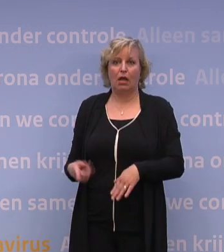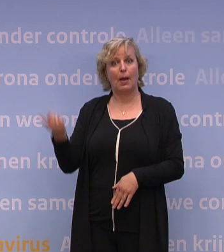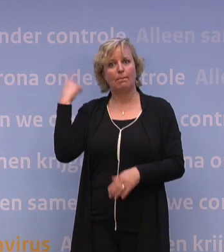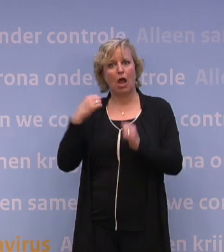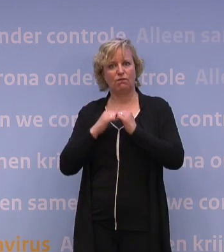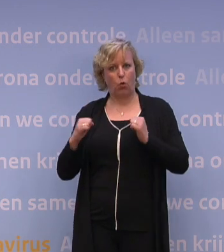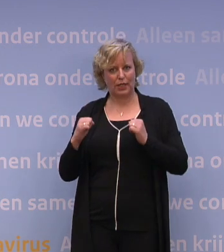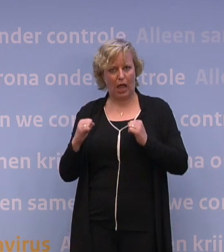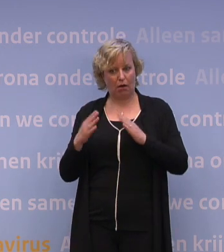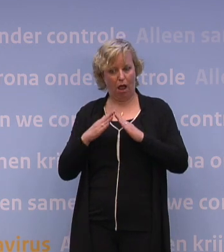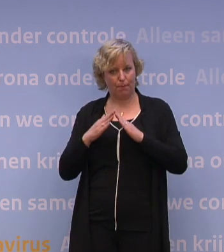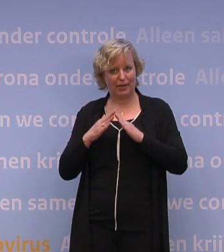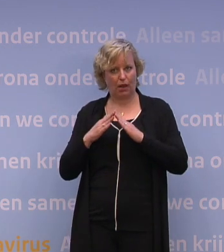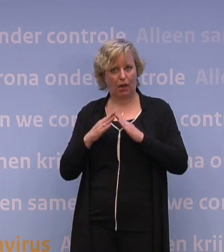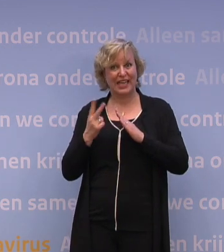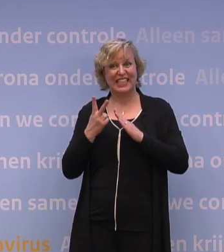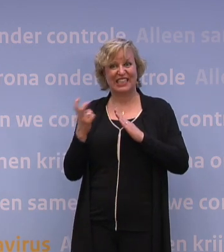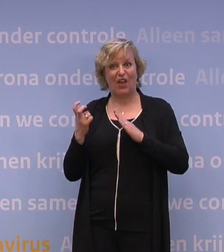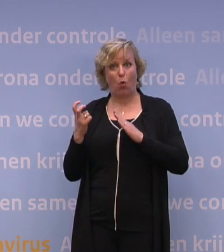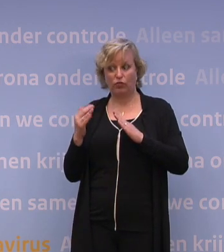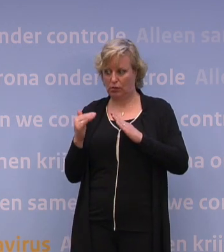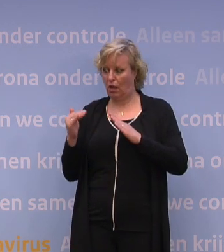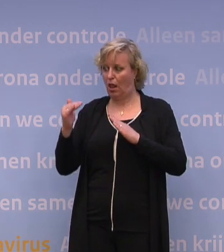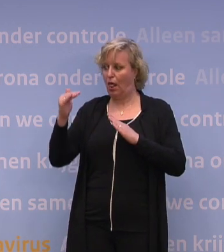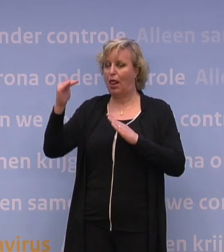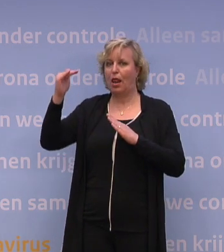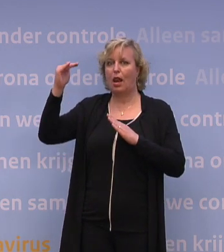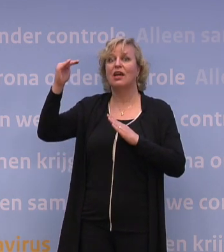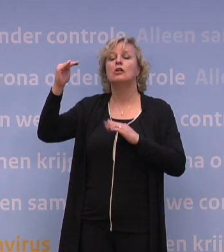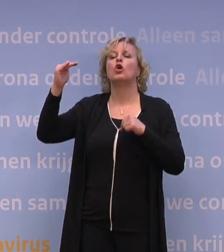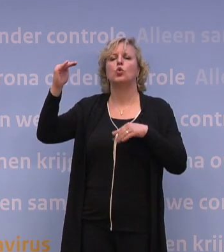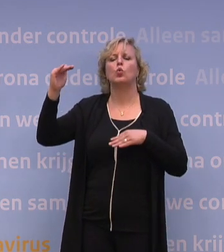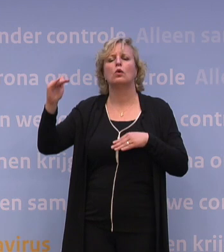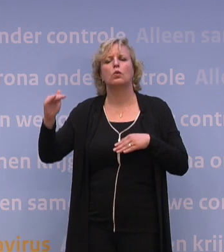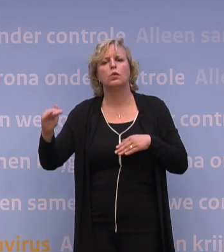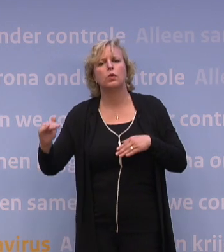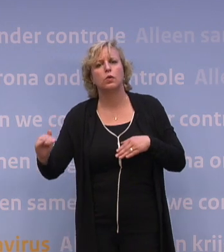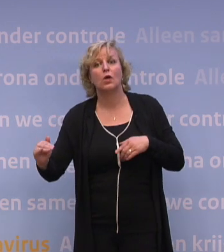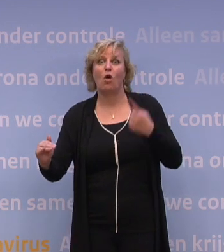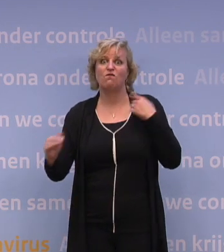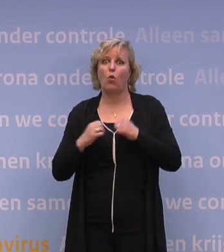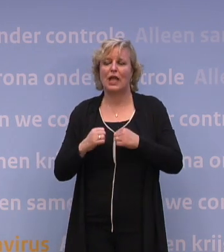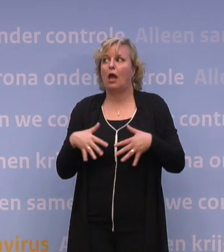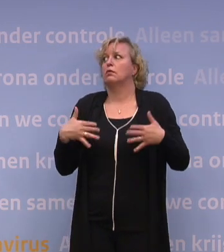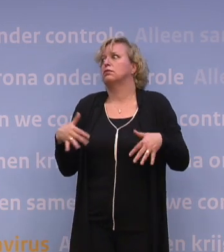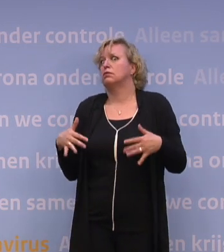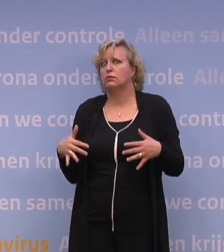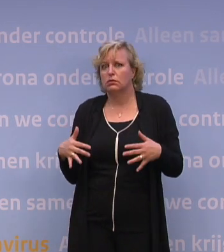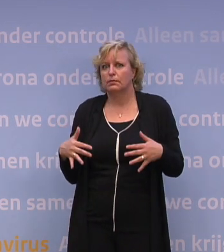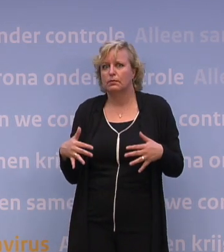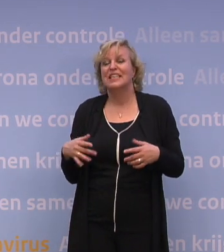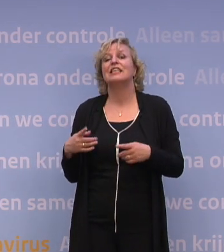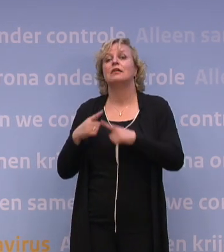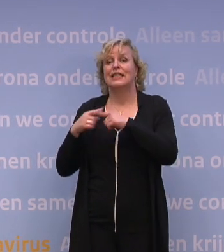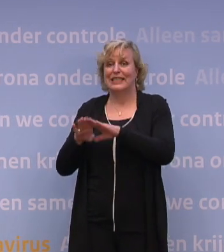200 heen gingen, dat we echt allemaal zaten. Maar goed, er was natuurlijk een stijgende lijn, nu gelukkig dalend. Er is nog steeds veel. Er moet nog heel veel gebeuren in